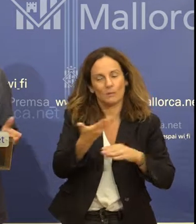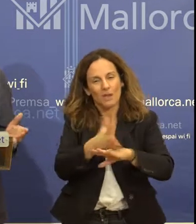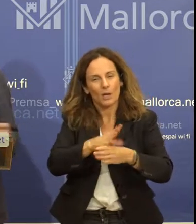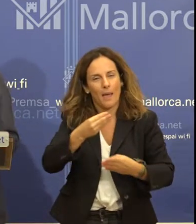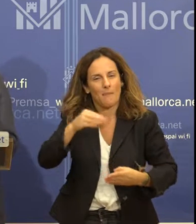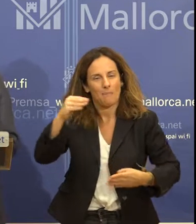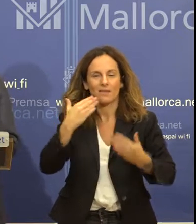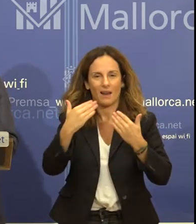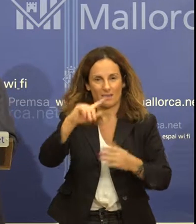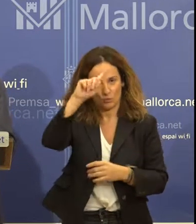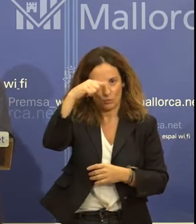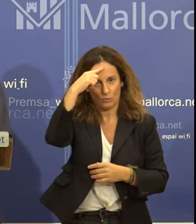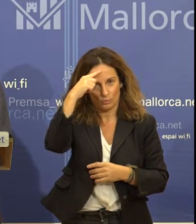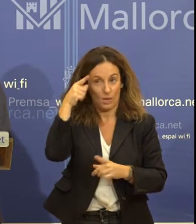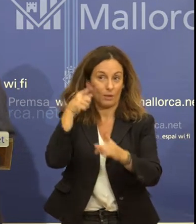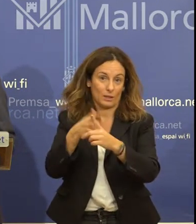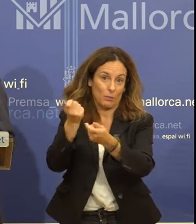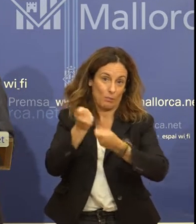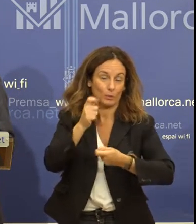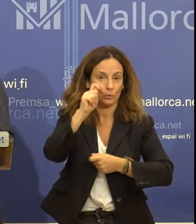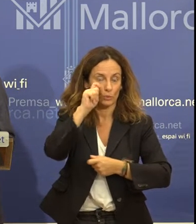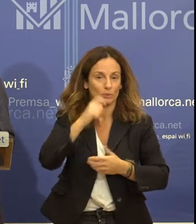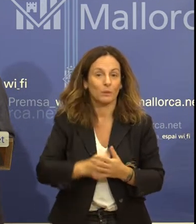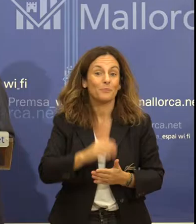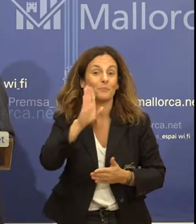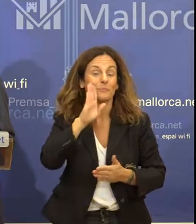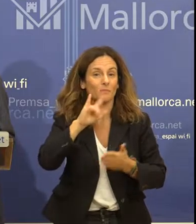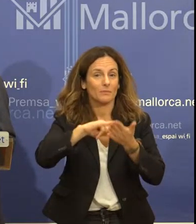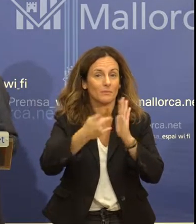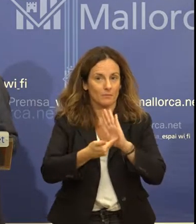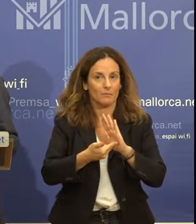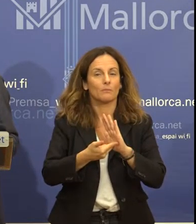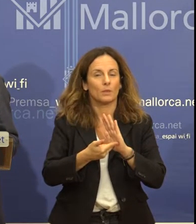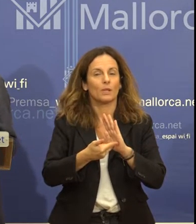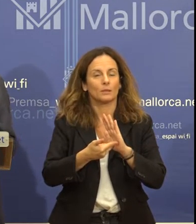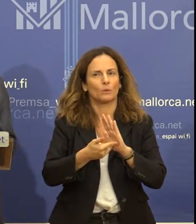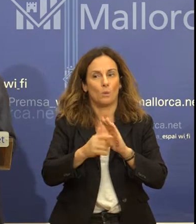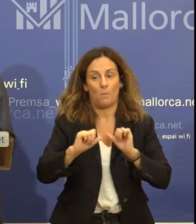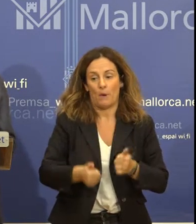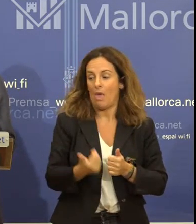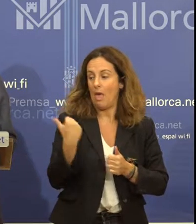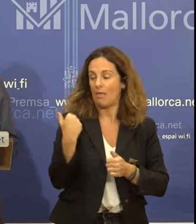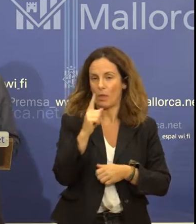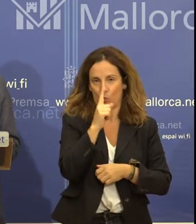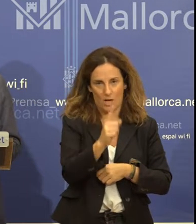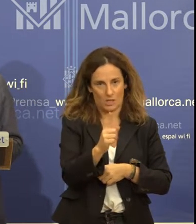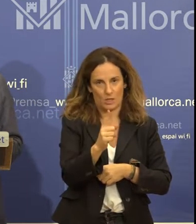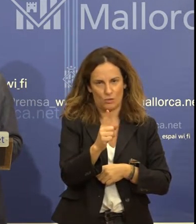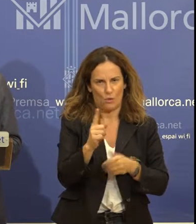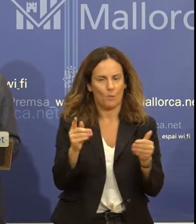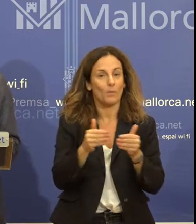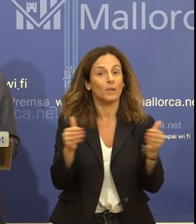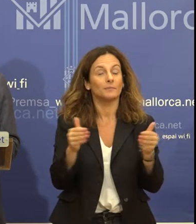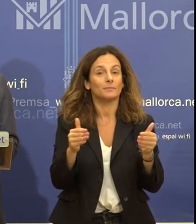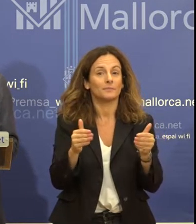Amb aquest projecte vos deia que ho volíem fer visible i aquest projecte va començar ara fa un any i vàrem tenir oportunitat,